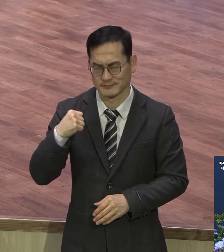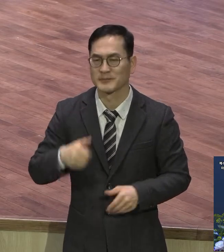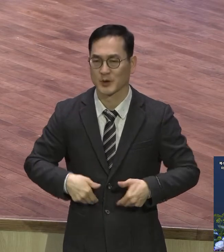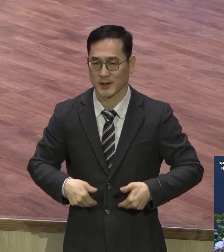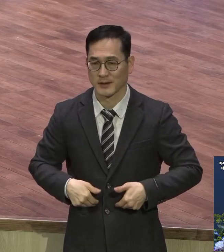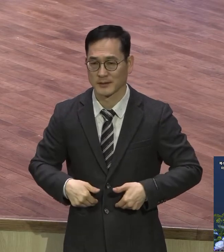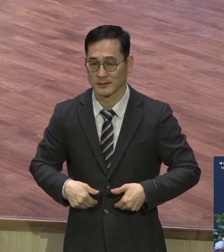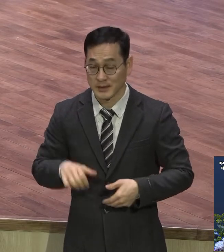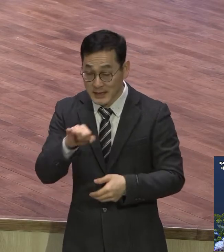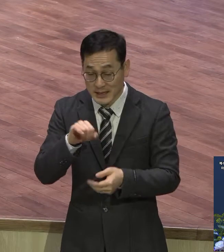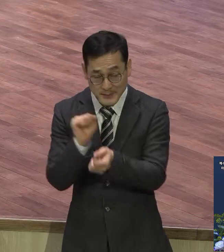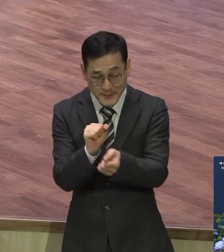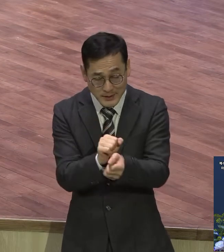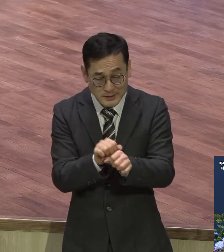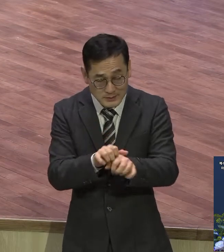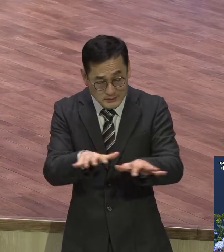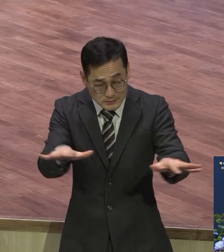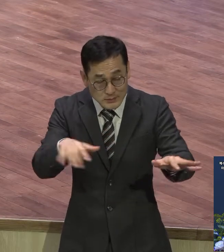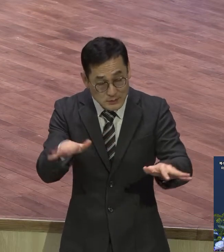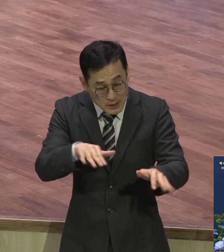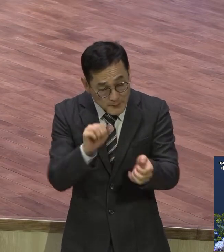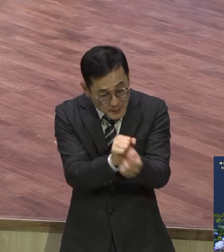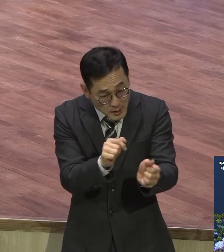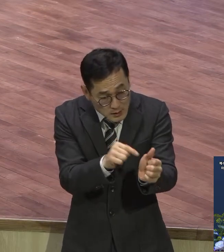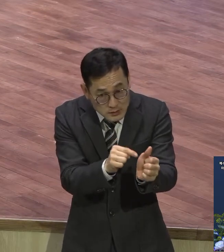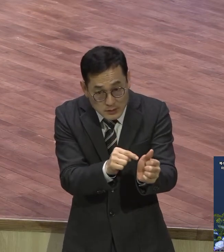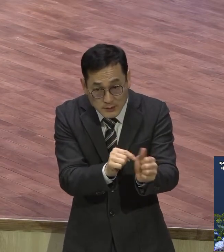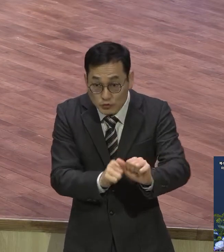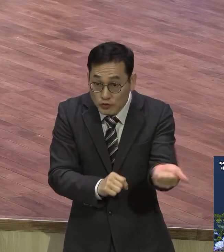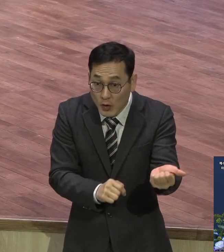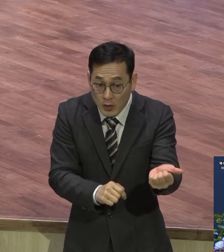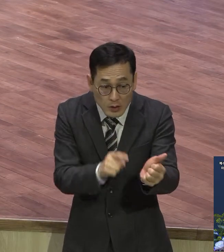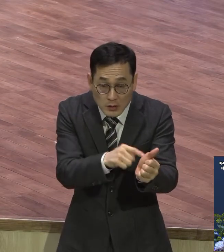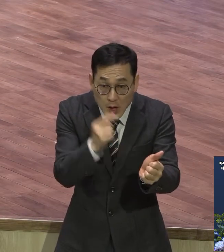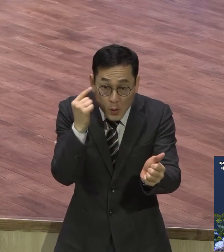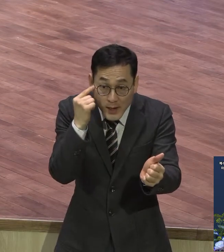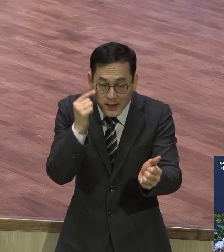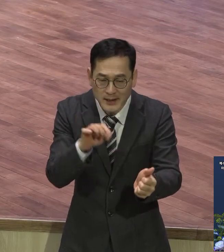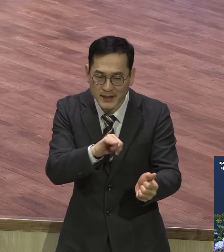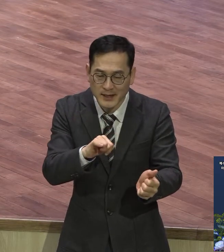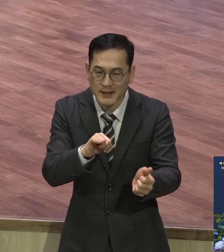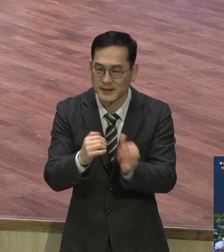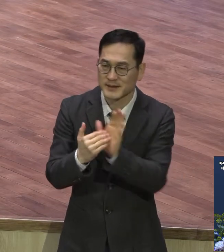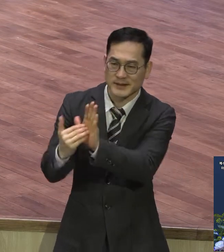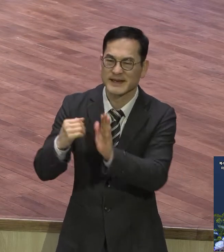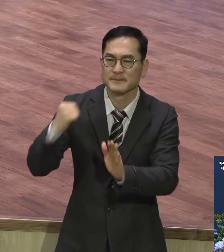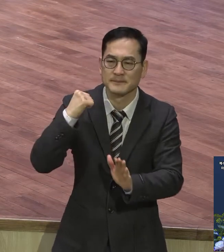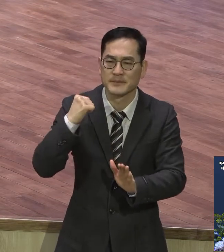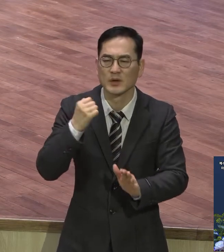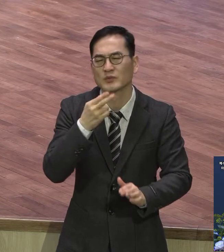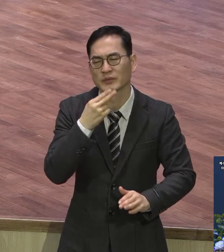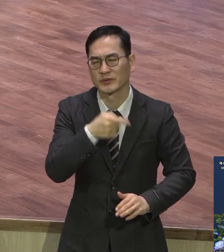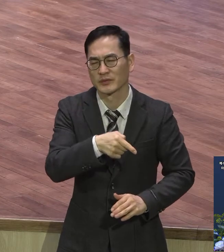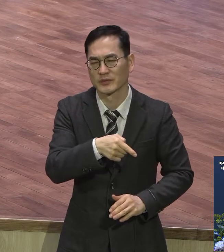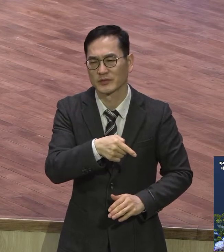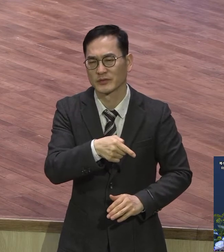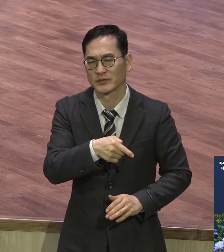분들의 특징을 보면 면역력이 급격히 저하된 그런 분들이 주로